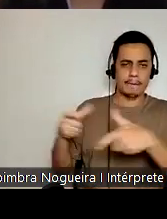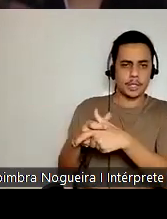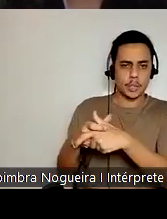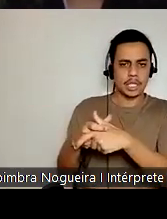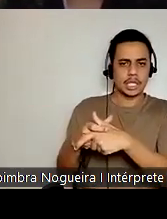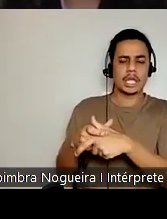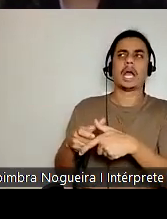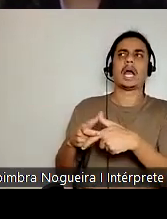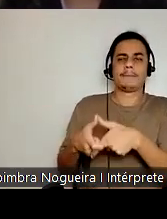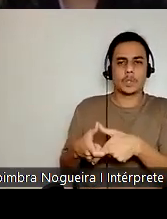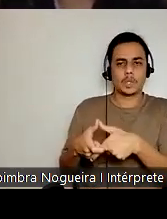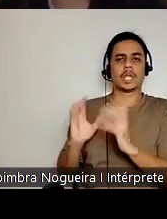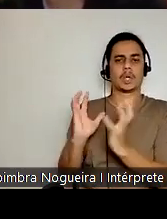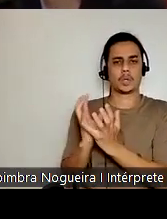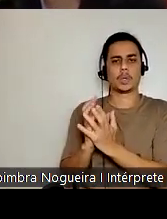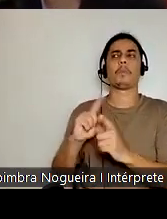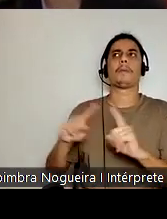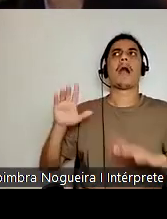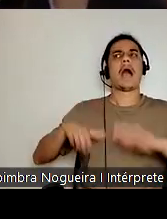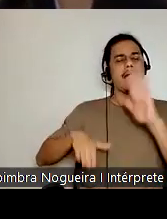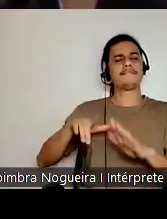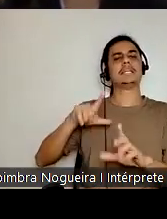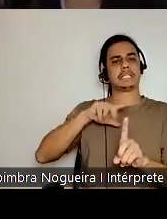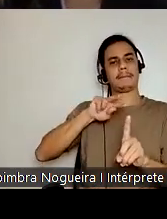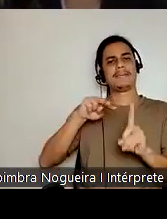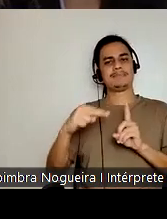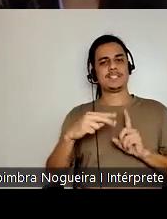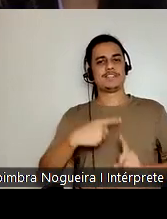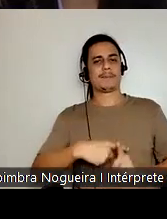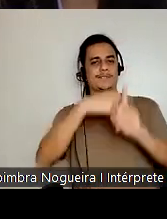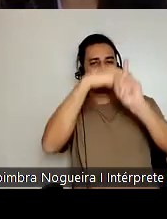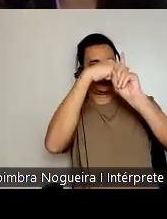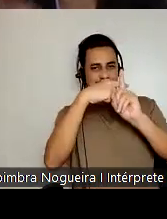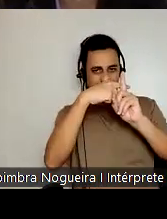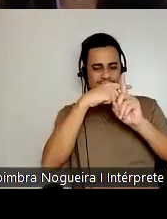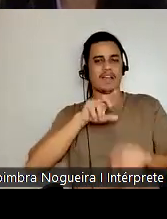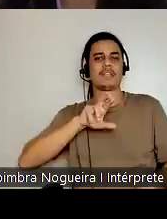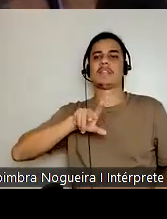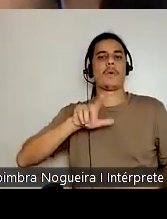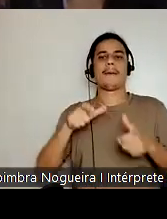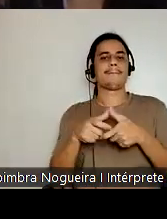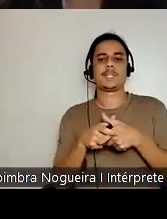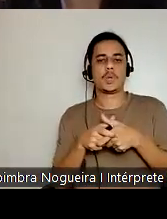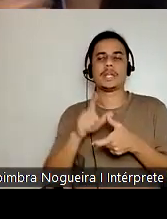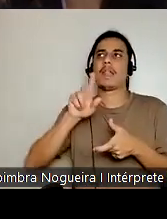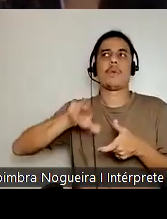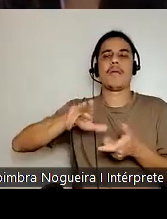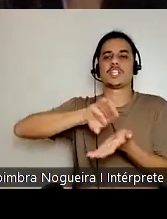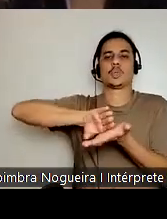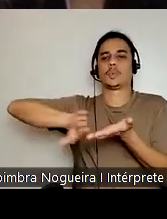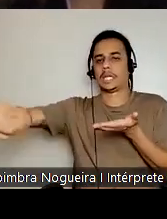às vezes num viés até positivo. Não é uma minoria excluída, não é uma minoria